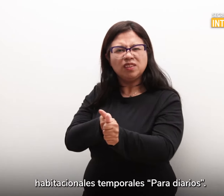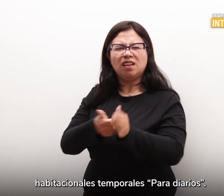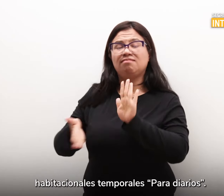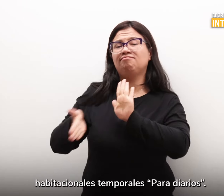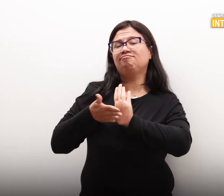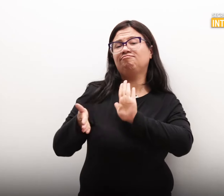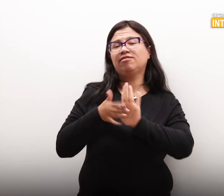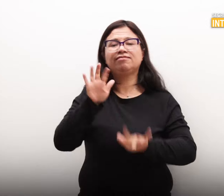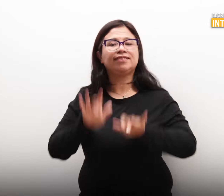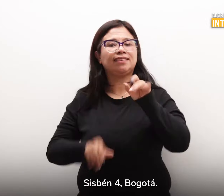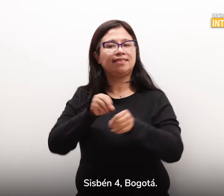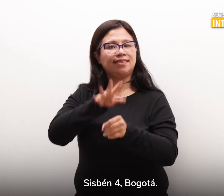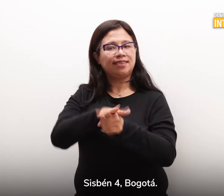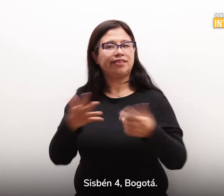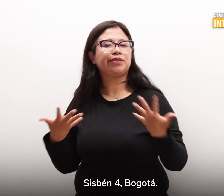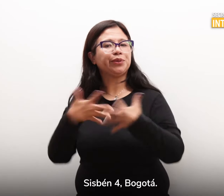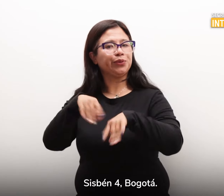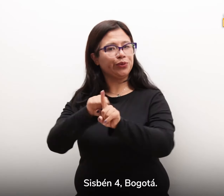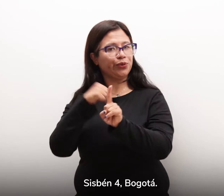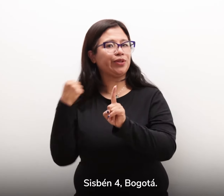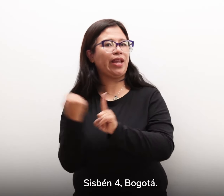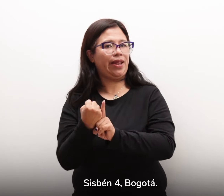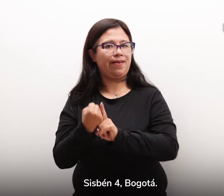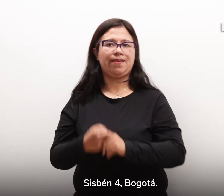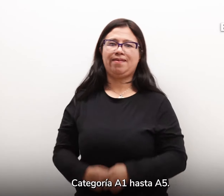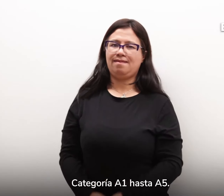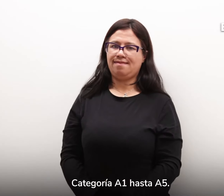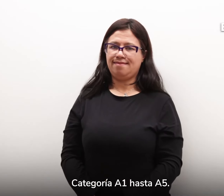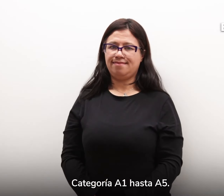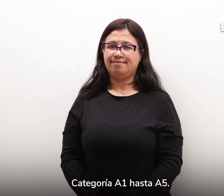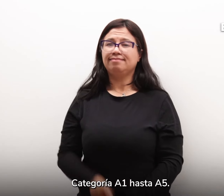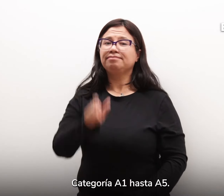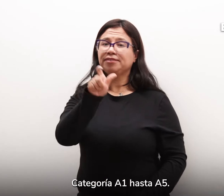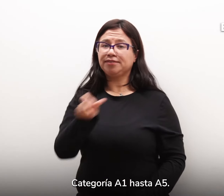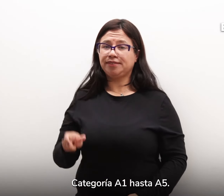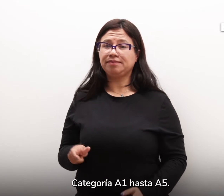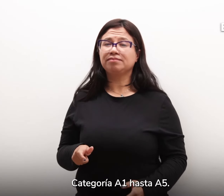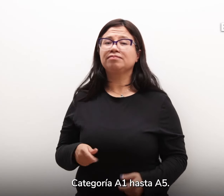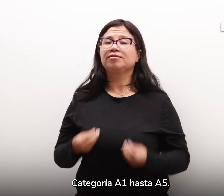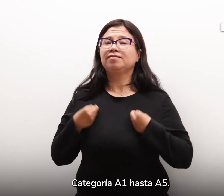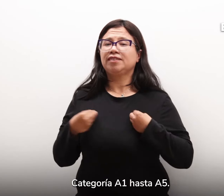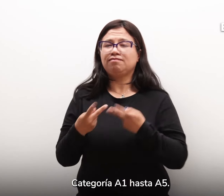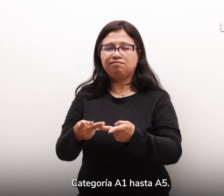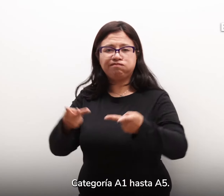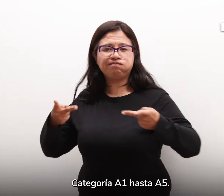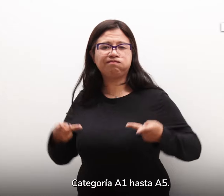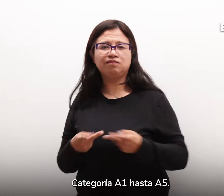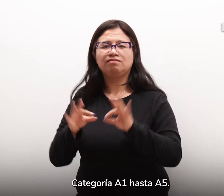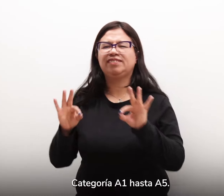CISB en 4 Bogotá, categoría A1 hasta A5